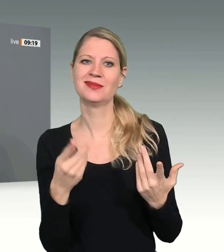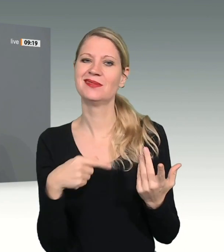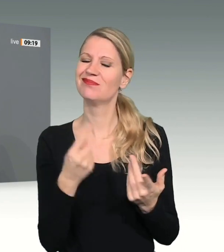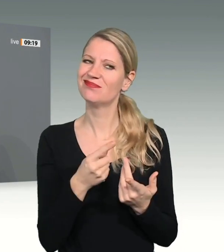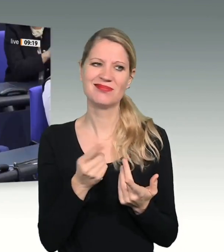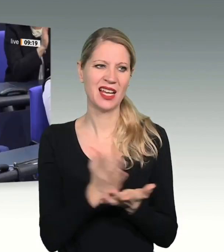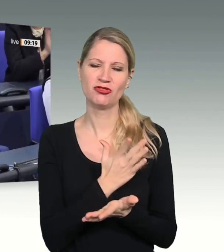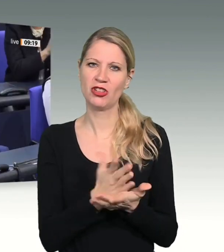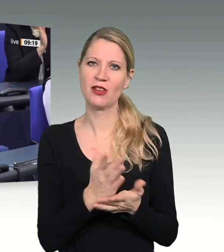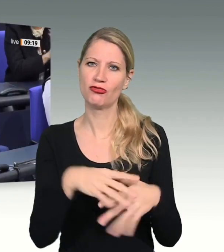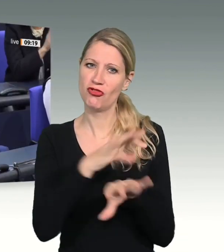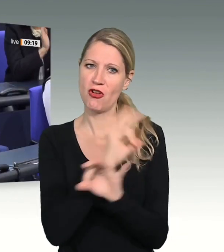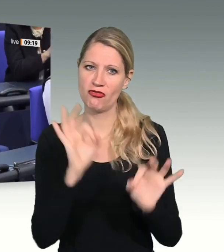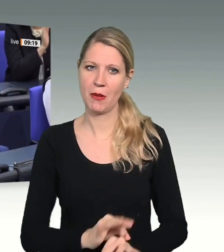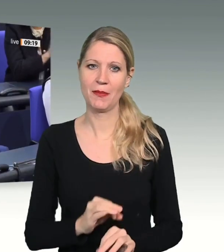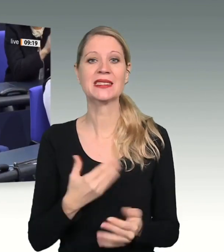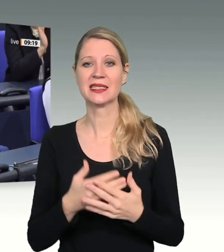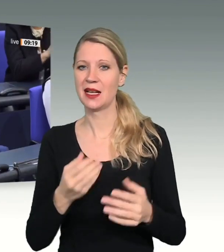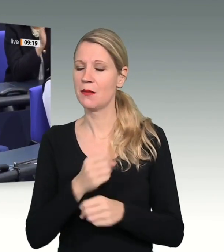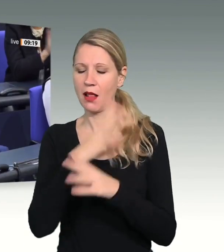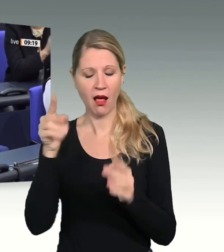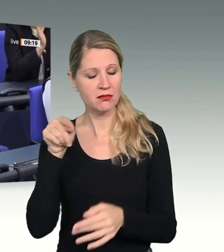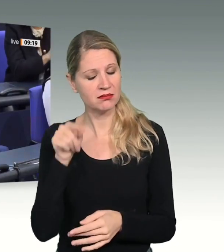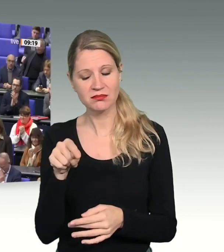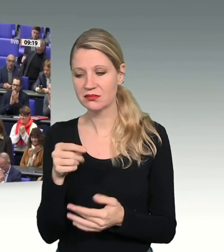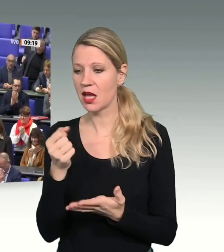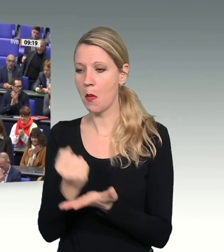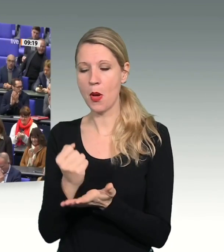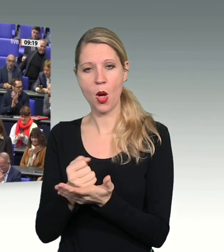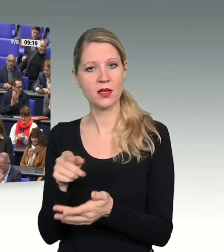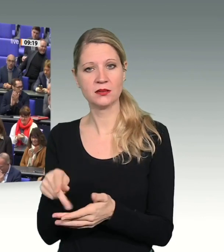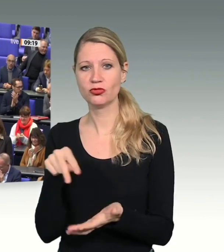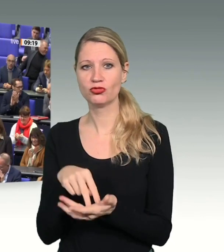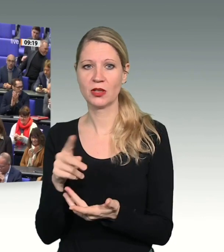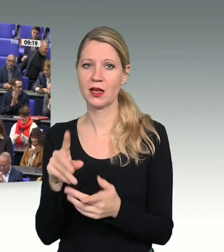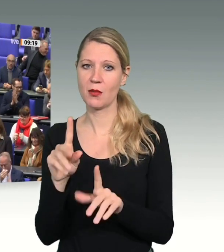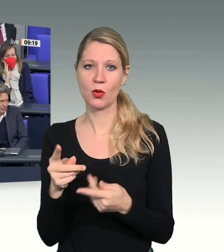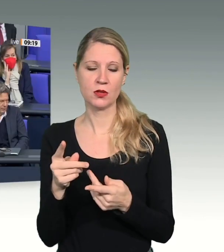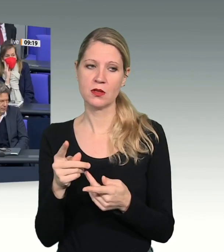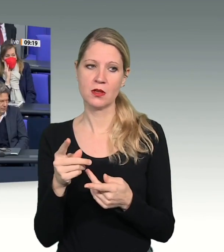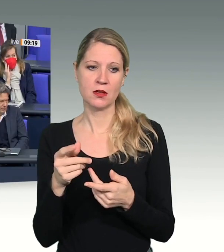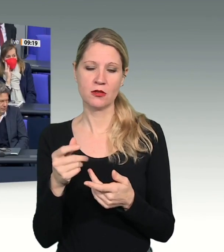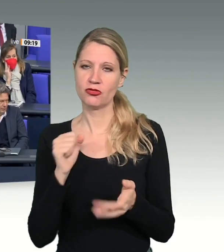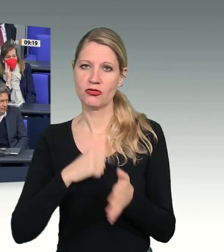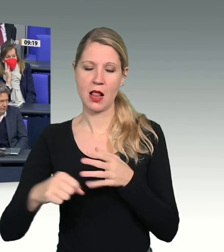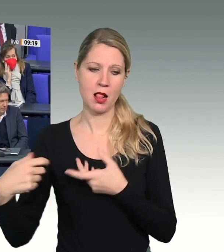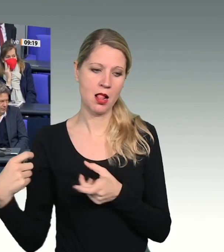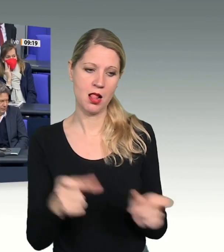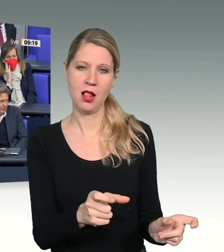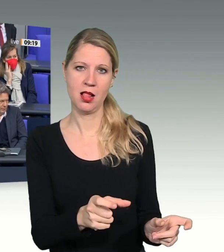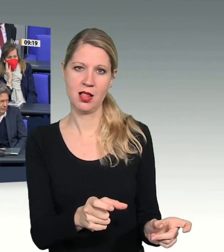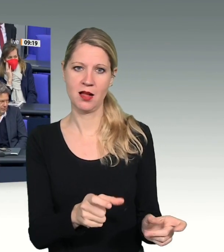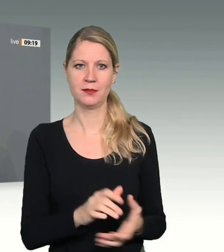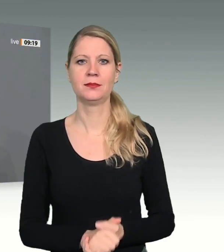die Geschichte nicht